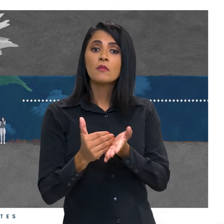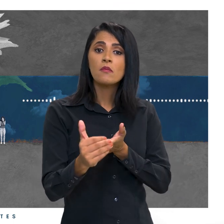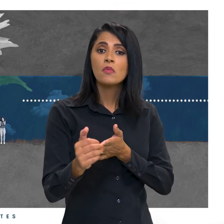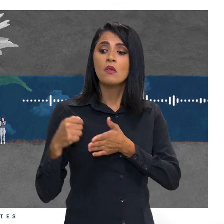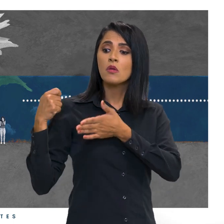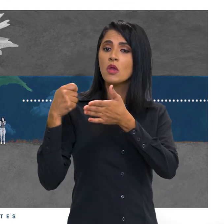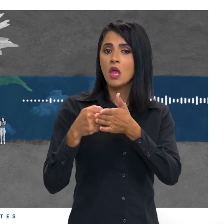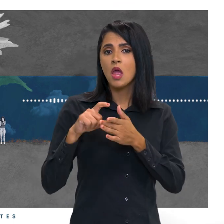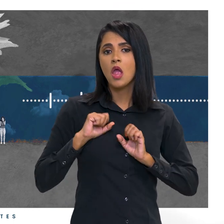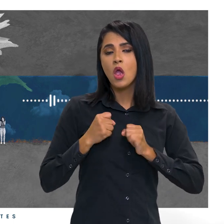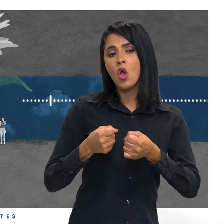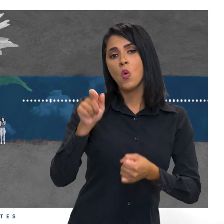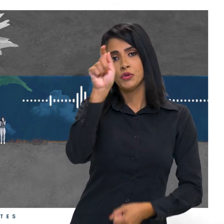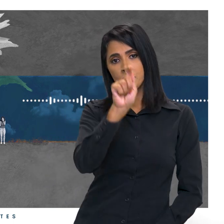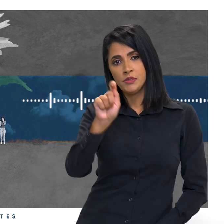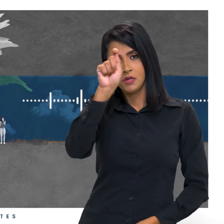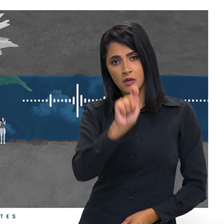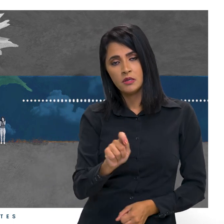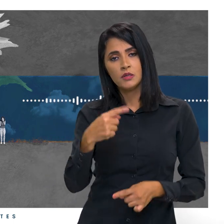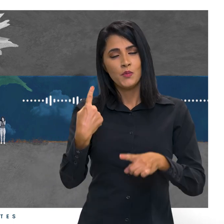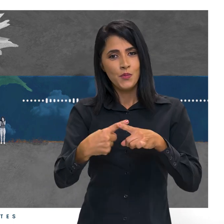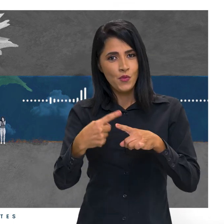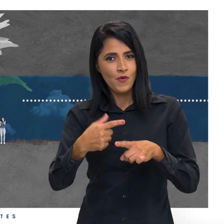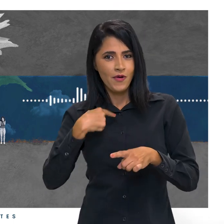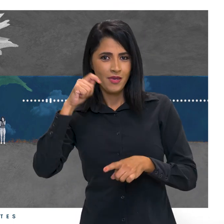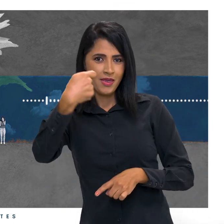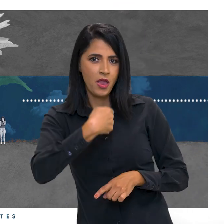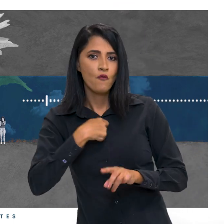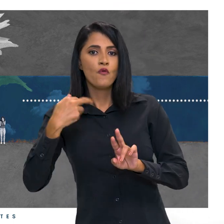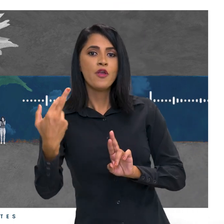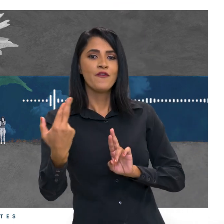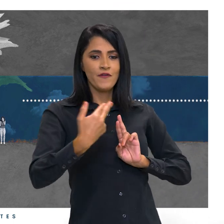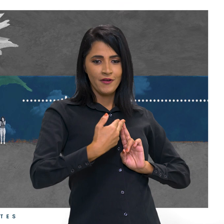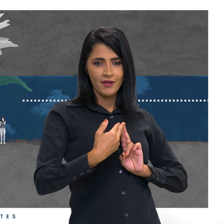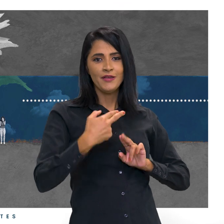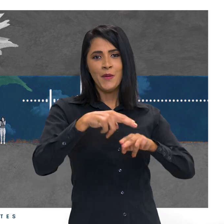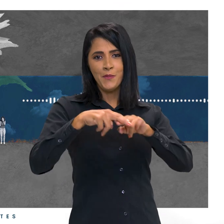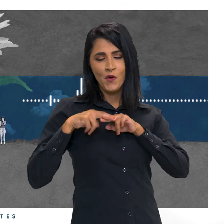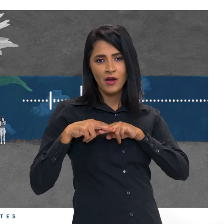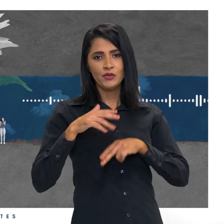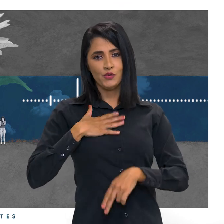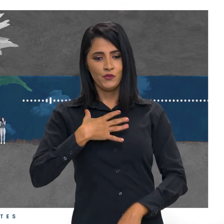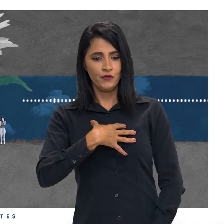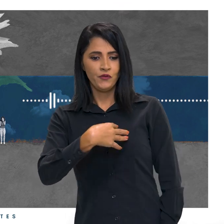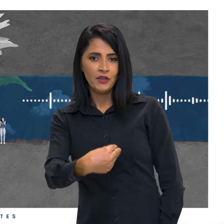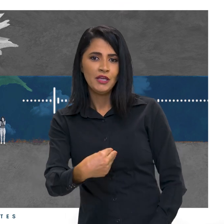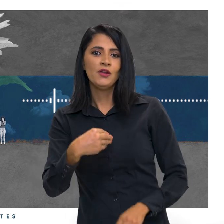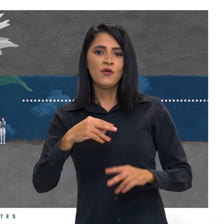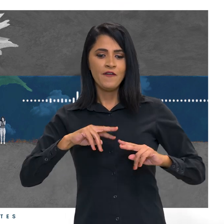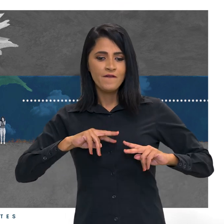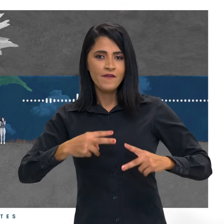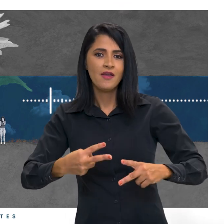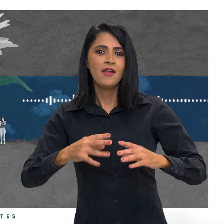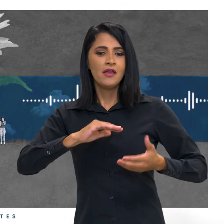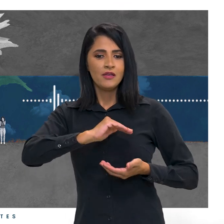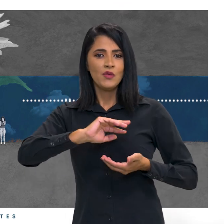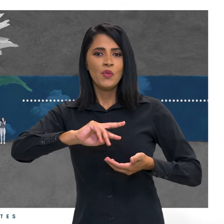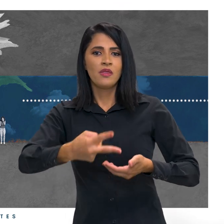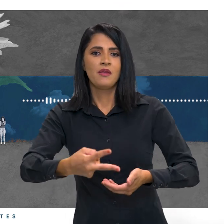começou a minha luta como associação, até mesmo porque eu me tornei referência por conta do transplante. E daí nós fundamos uma